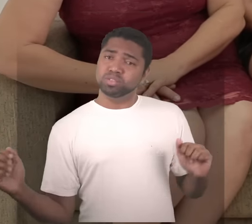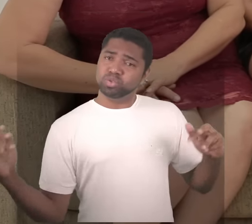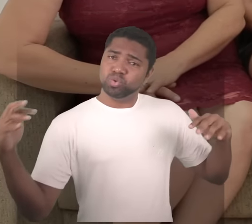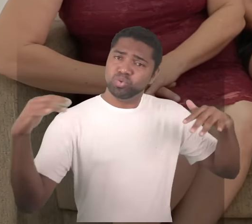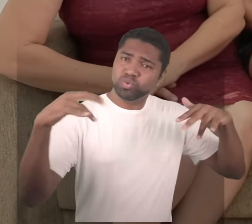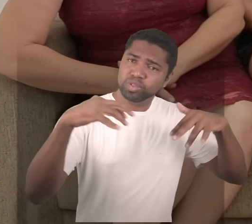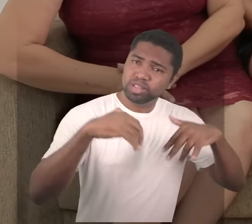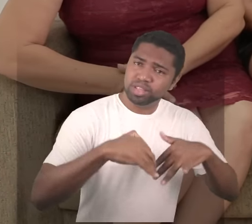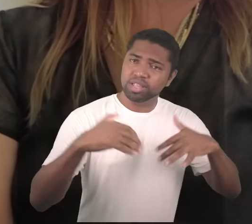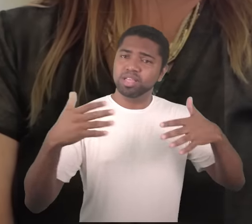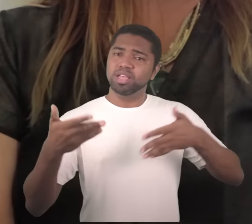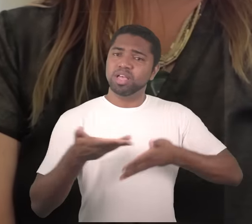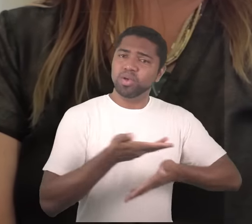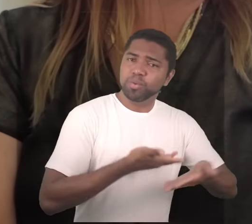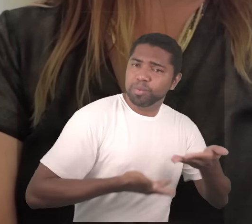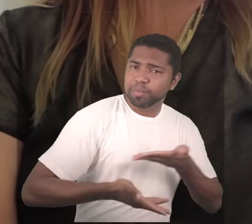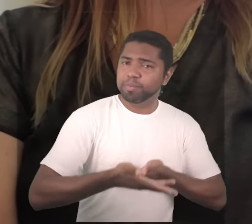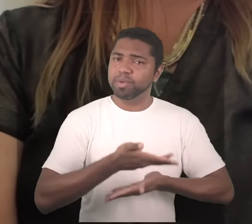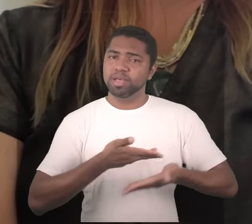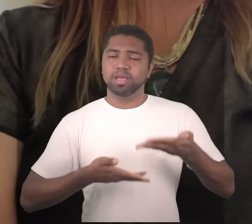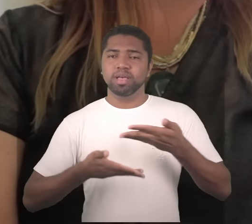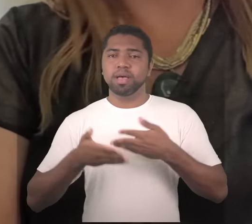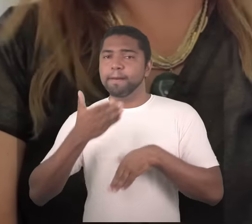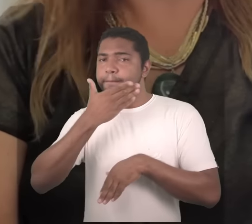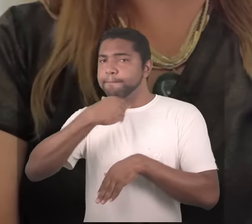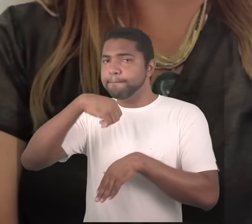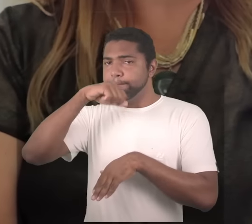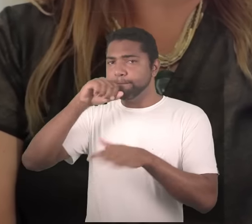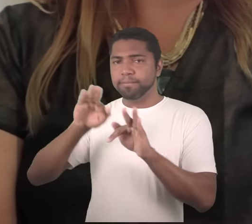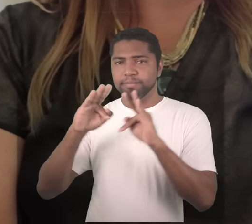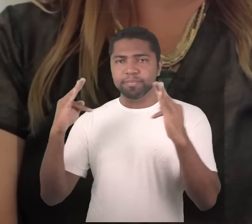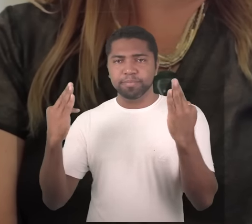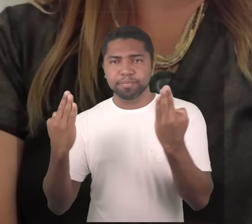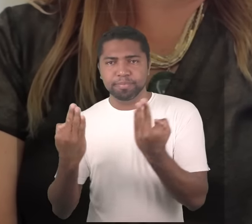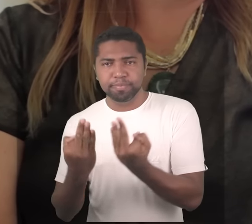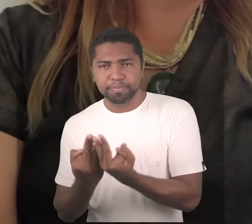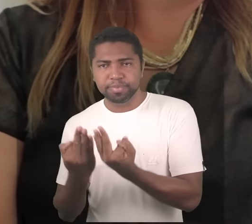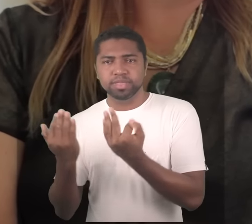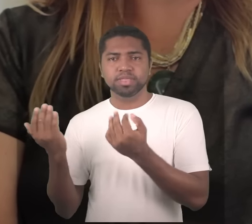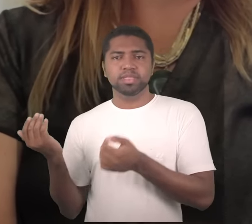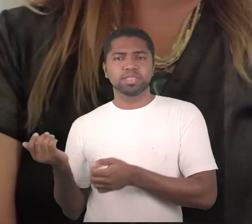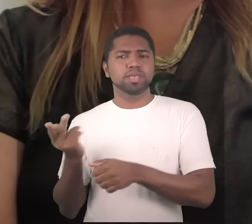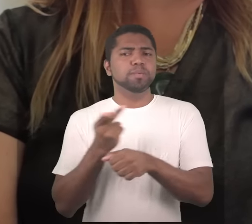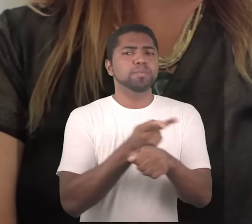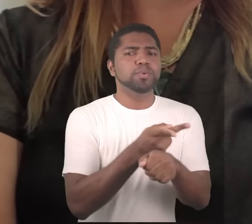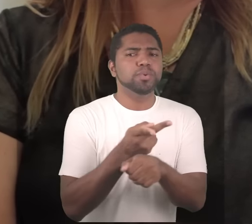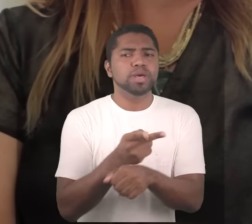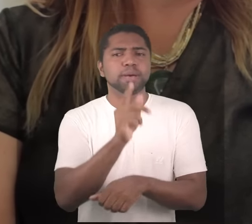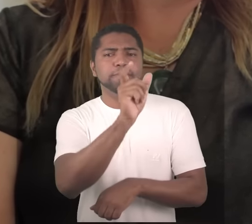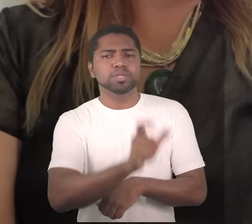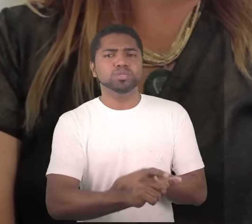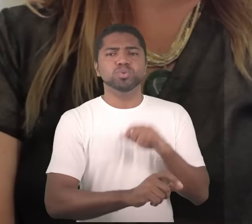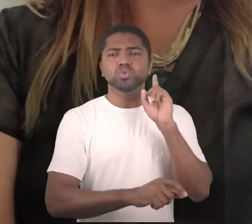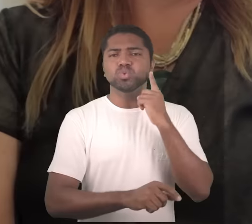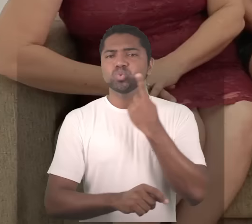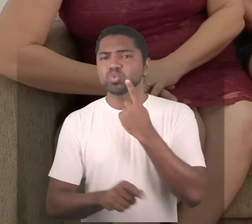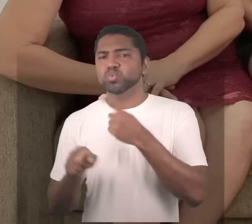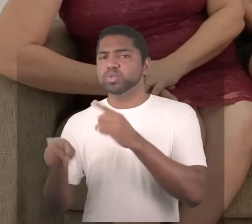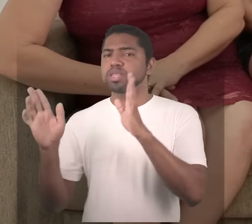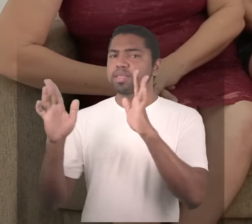encontros a família do pai sempre buscou uma pessoa surda para que ele pudesse namorar e casar até que chegou